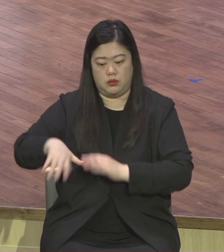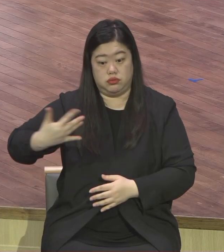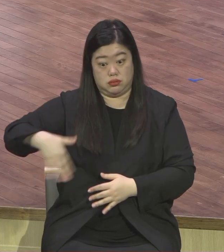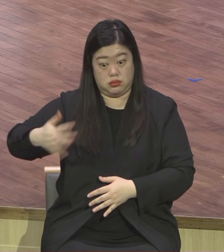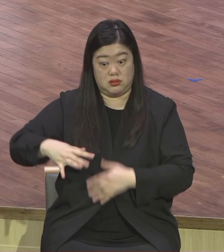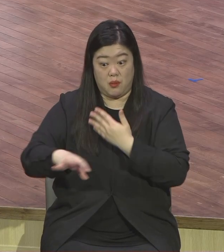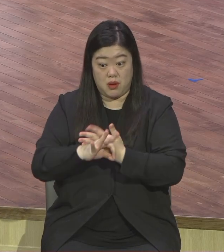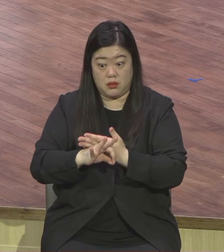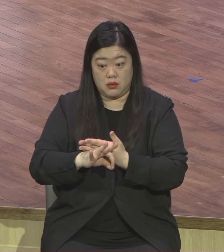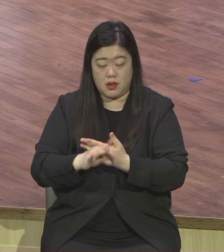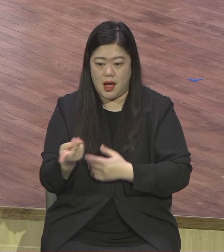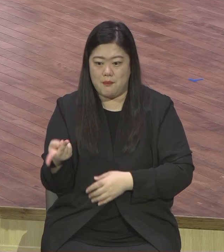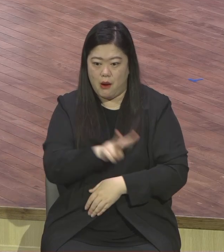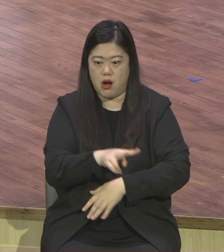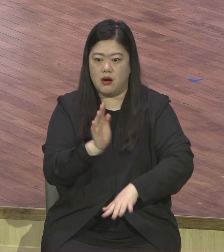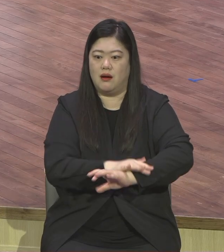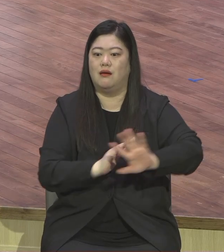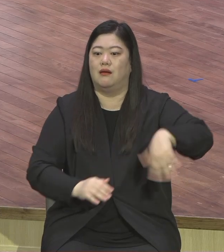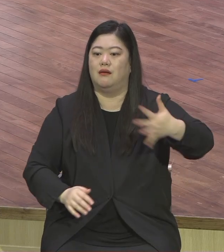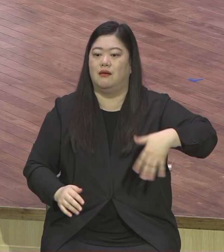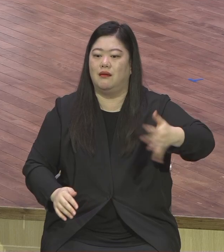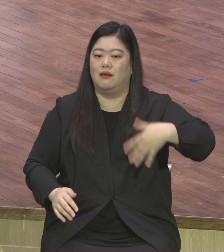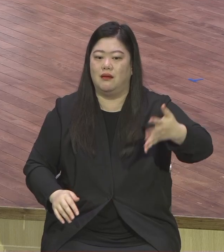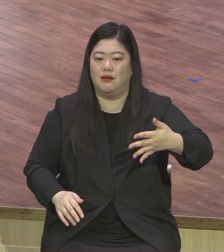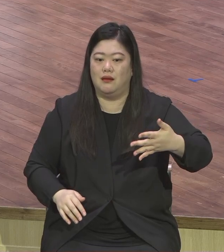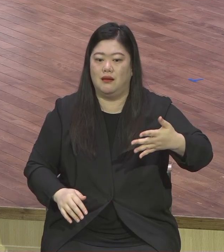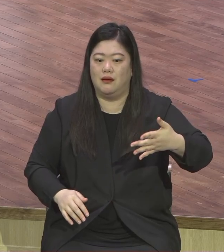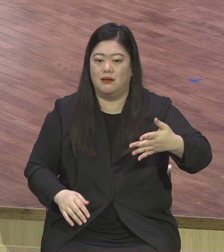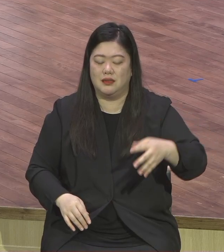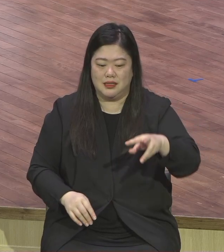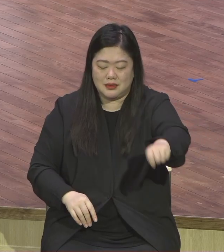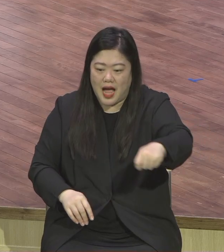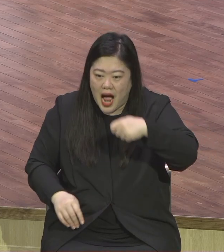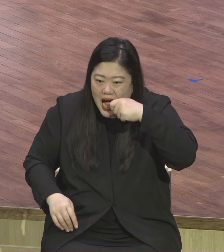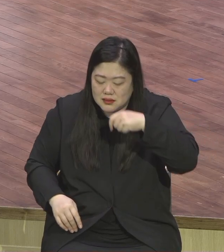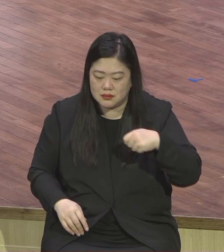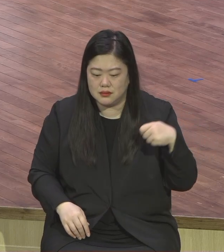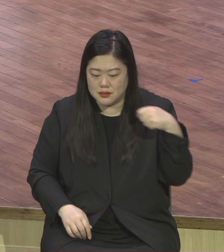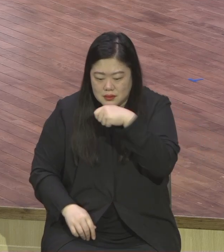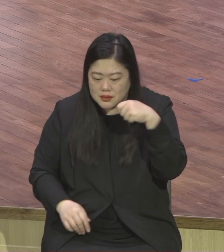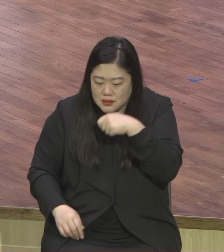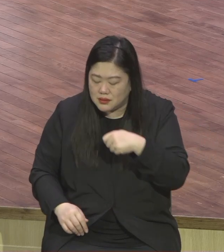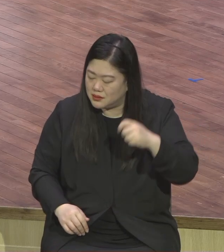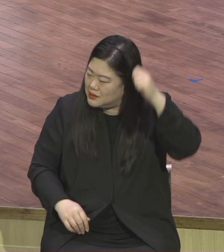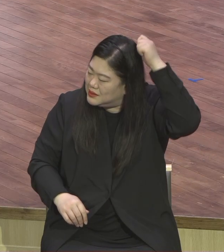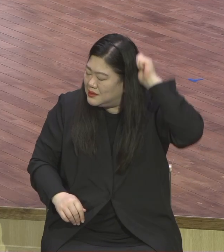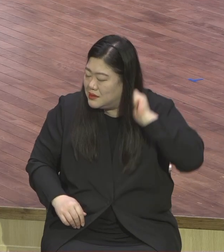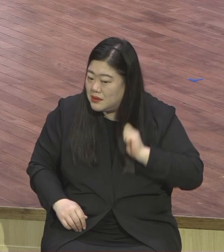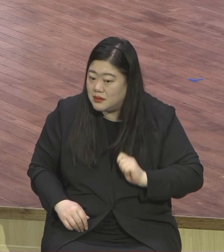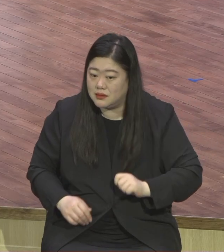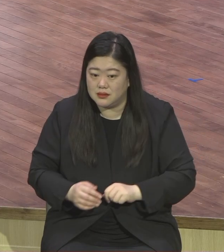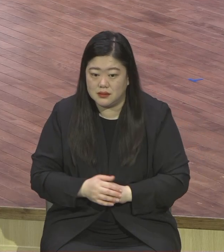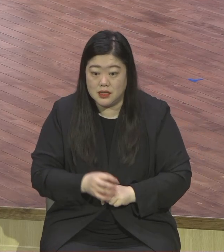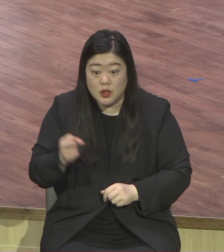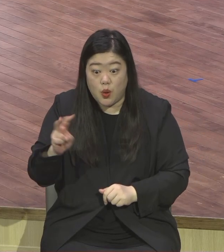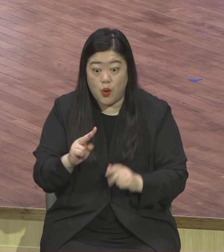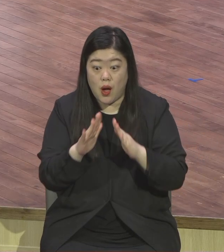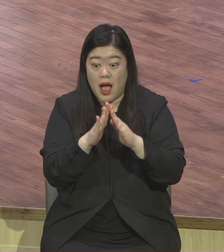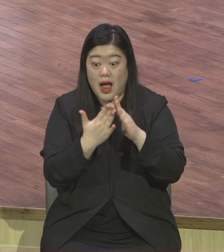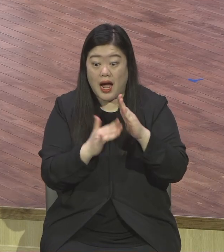평소에 서지 않는 손으로 양치질하기 가족과 눈빛으로 대화하기 눈 감은